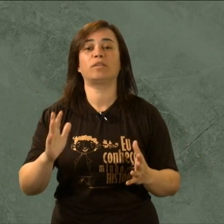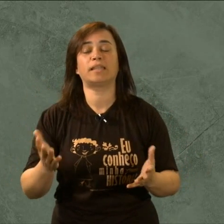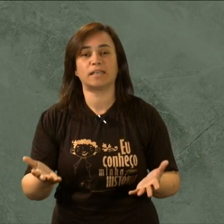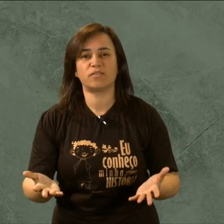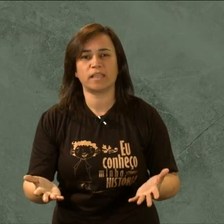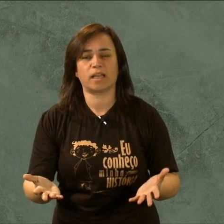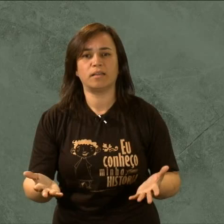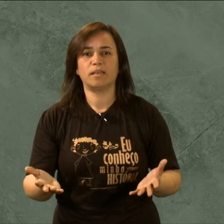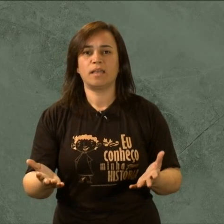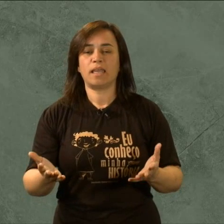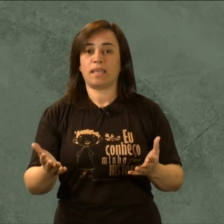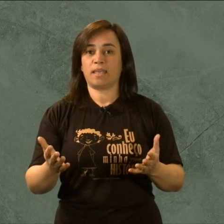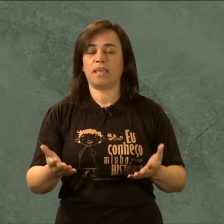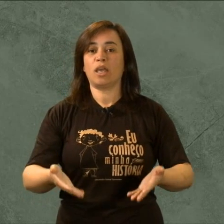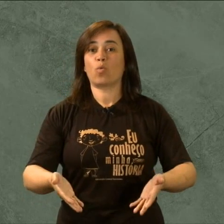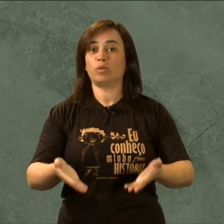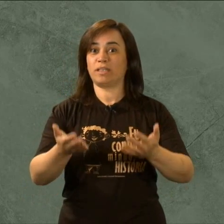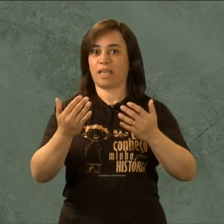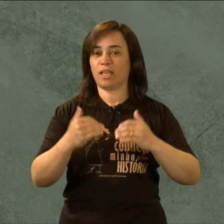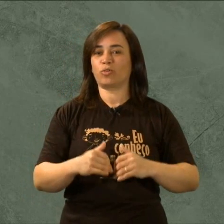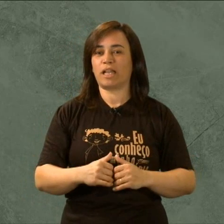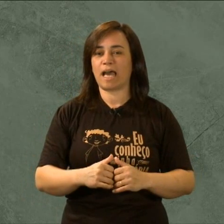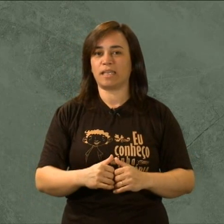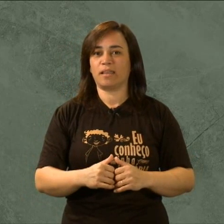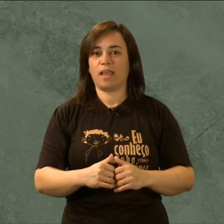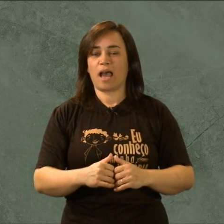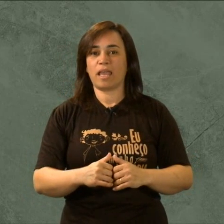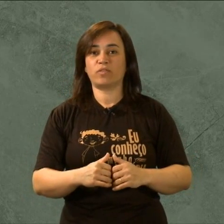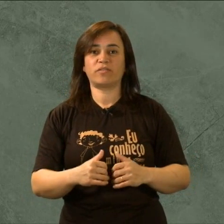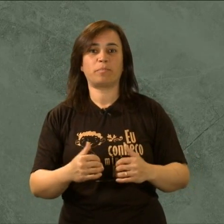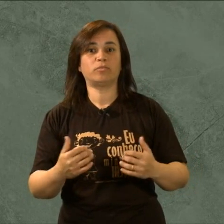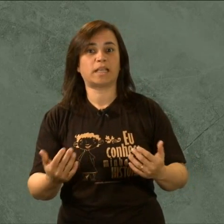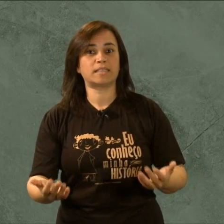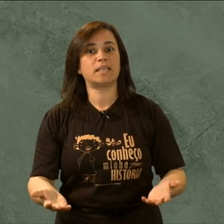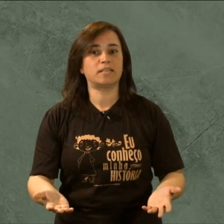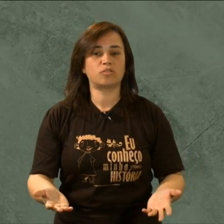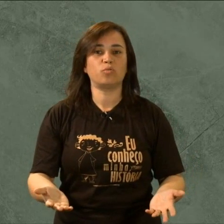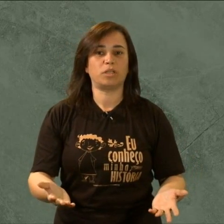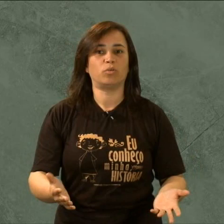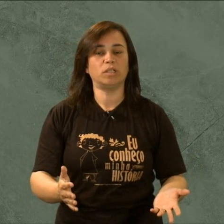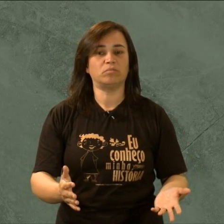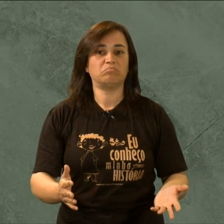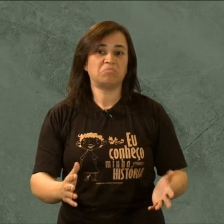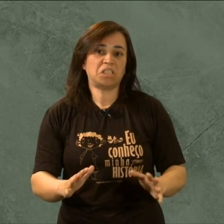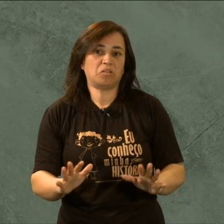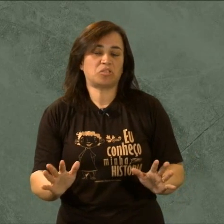vão tentar desvendar. E aí, quando eles retornarem, aí você vai perguntar se eles descobriram ou não. Se não